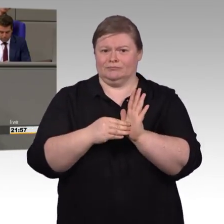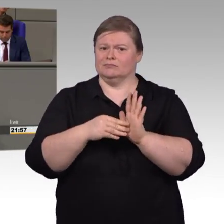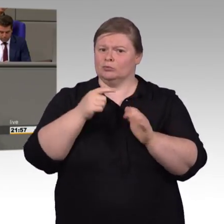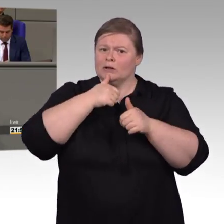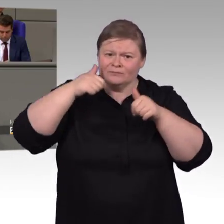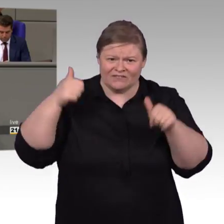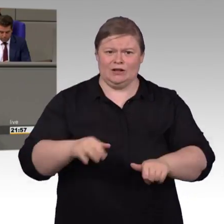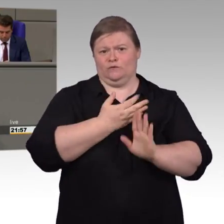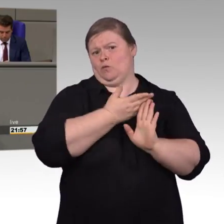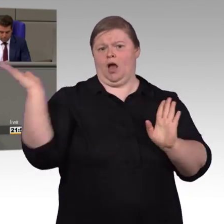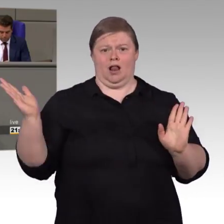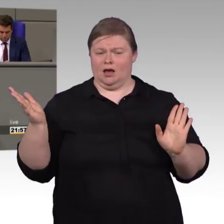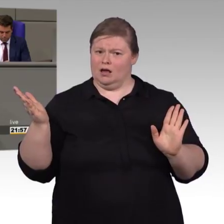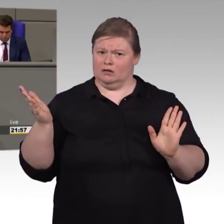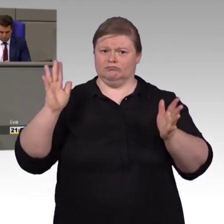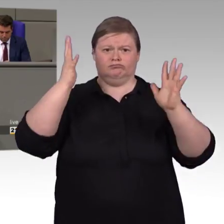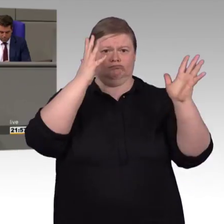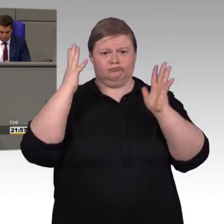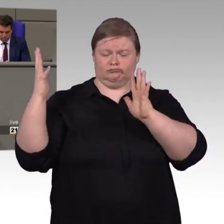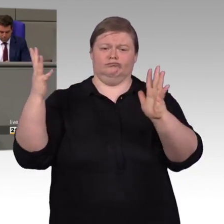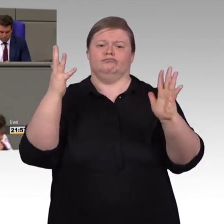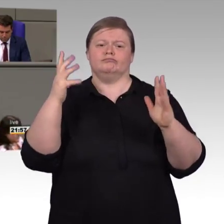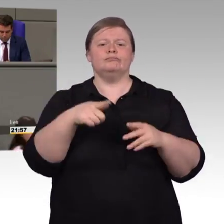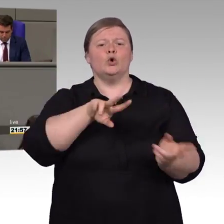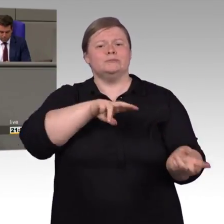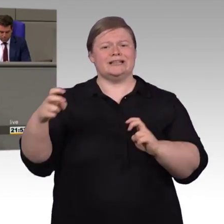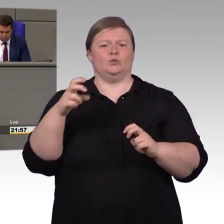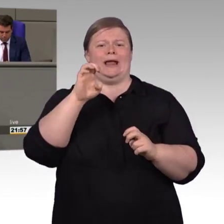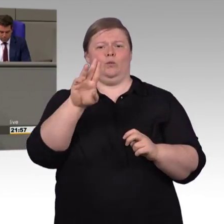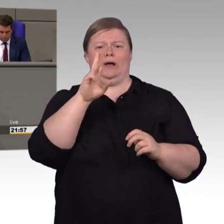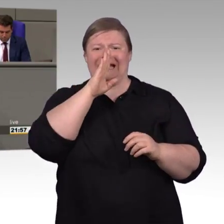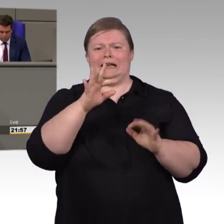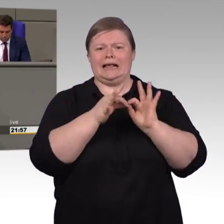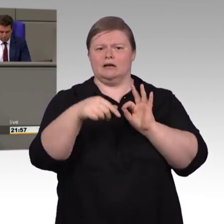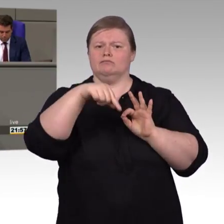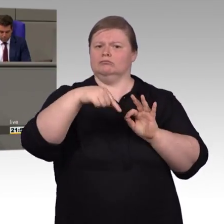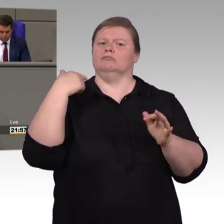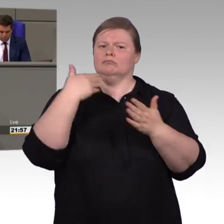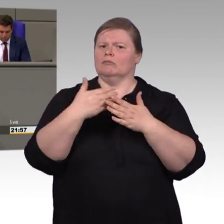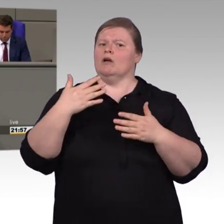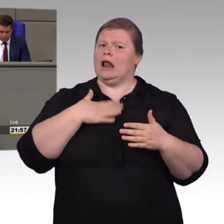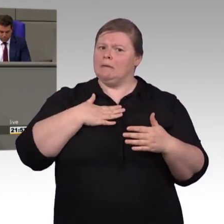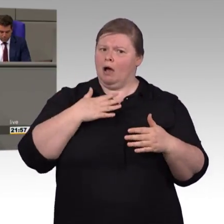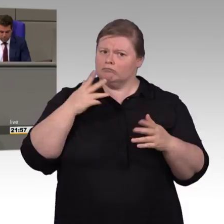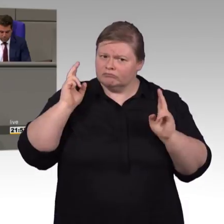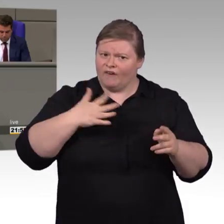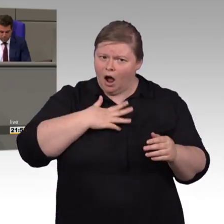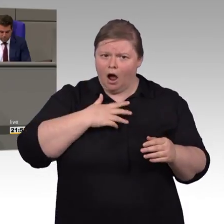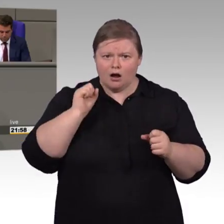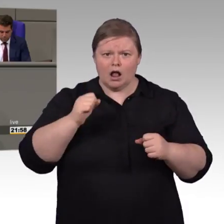erneut vor. Und das trotz zahlreicher kritischer Stellungnahmen in der öffentlichen Anhörung vergangenen Montag. Mit dem neuen §